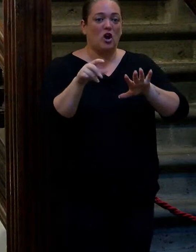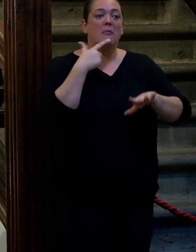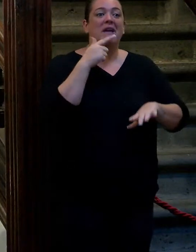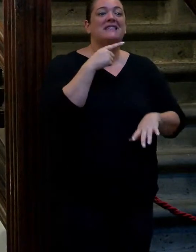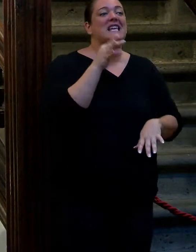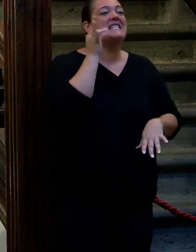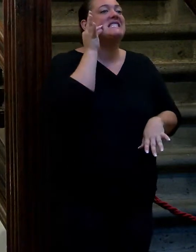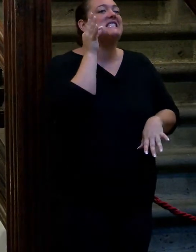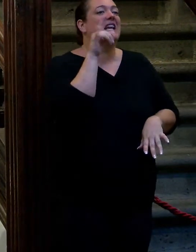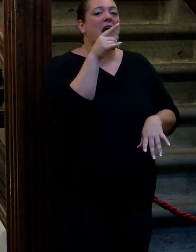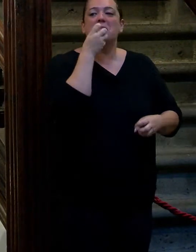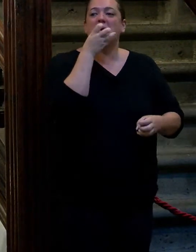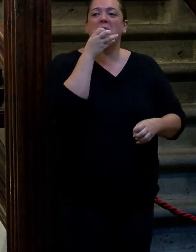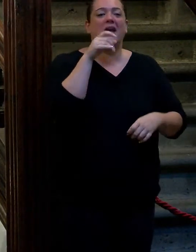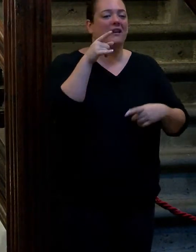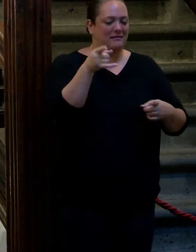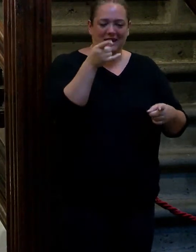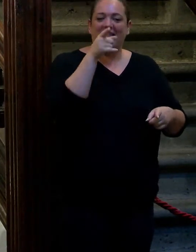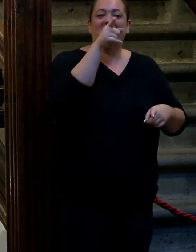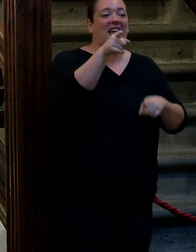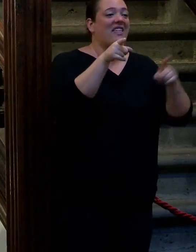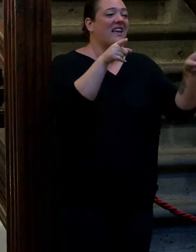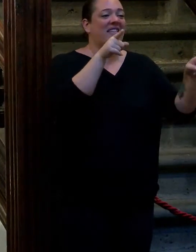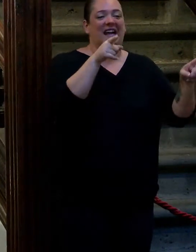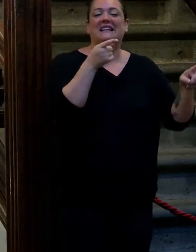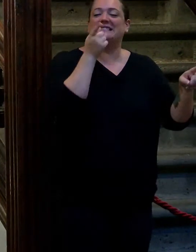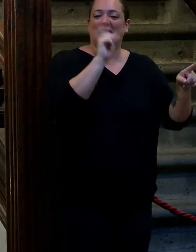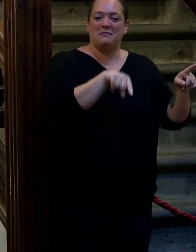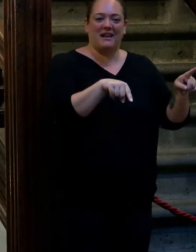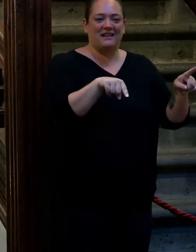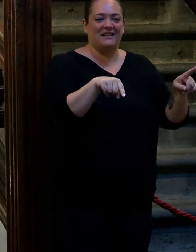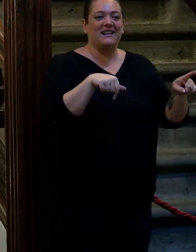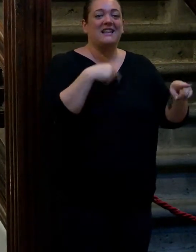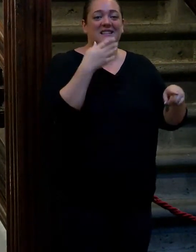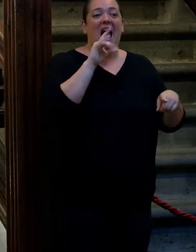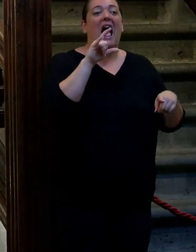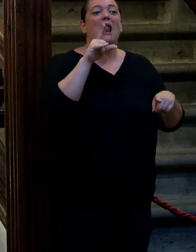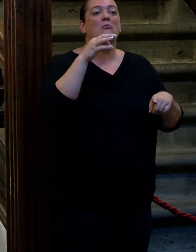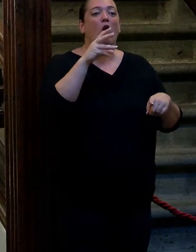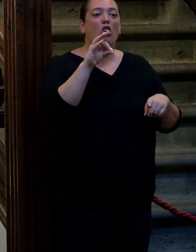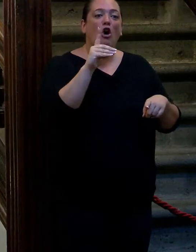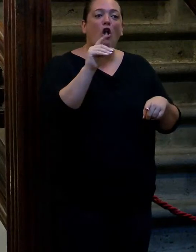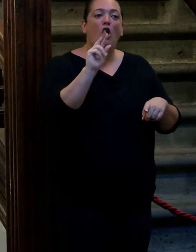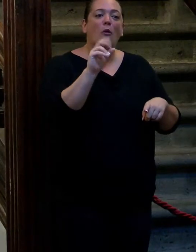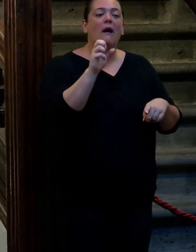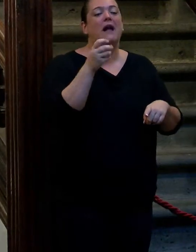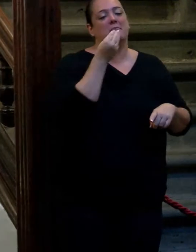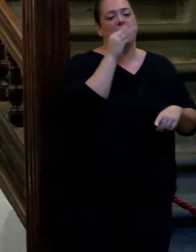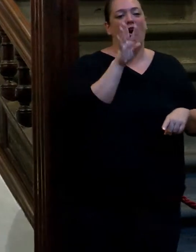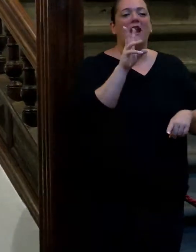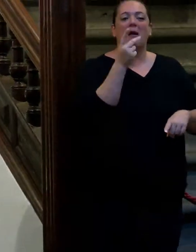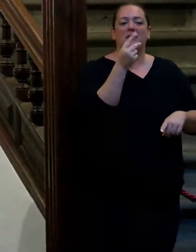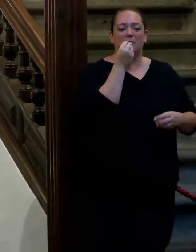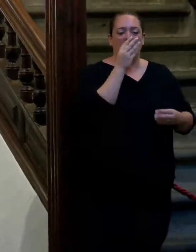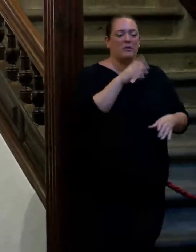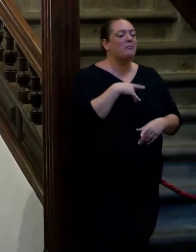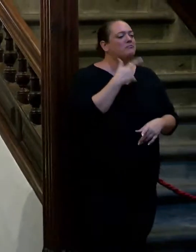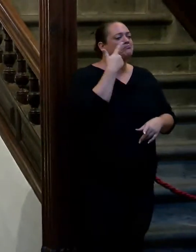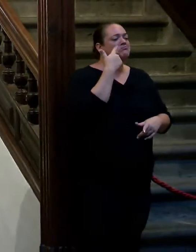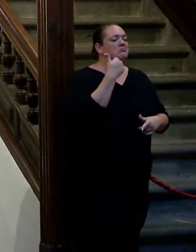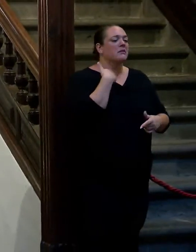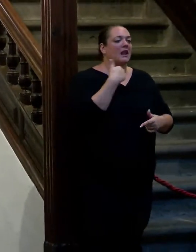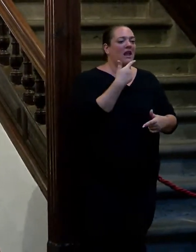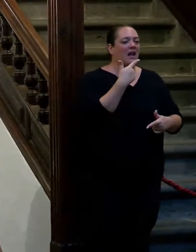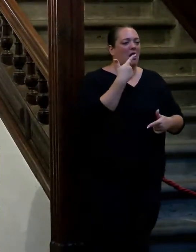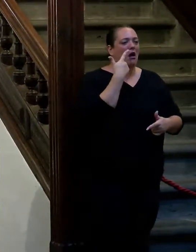me viene bien ¿de quién? ¿de fulanito? también de ese también si es de Almodóvar mejor claro es un buen apellido oye lo que me ha llamado mucho